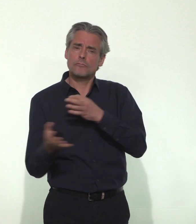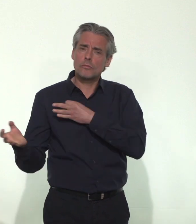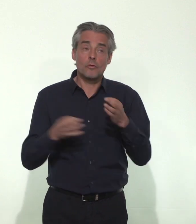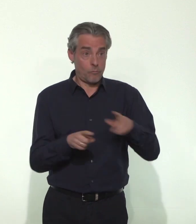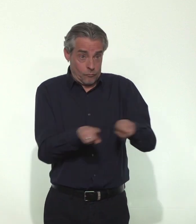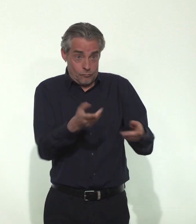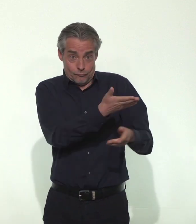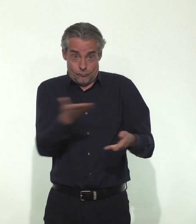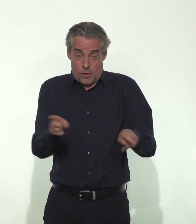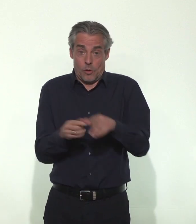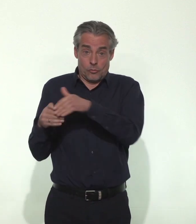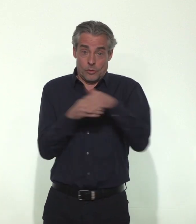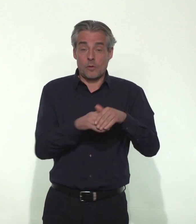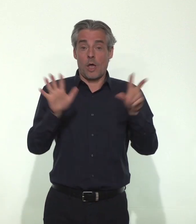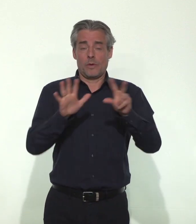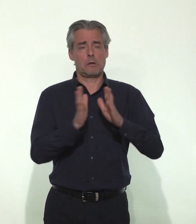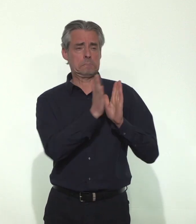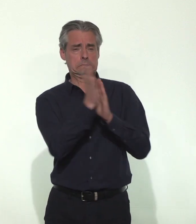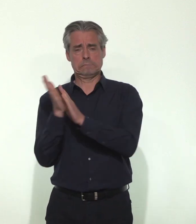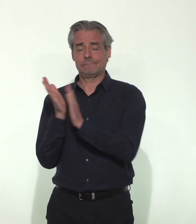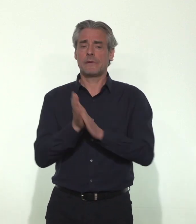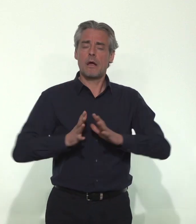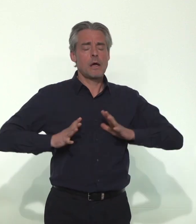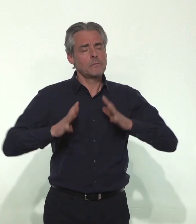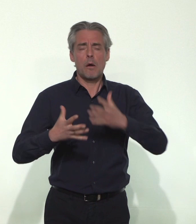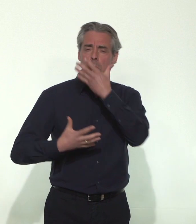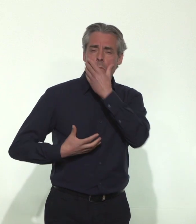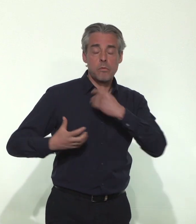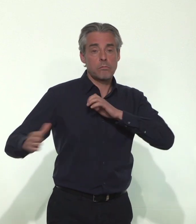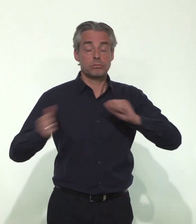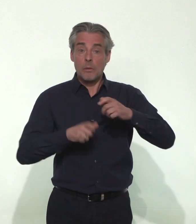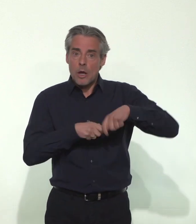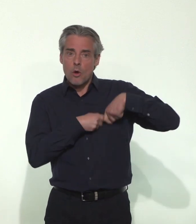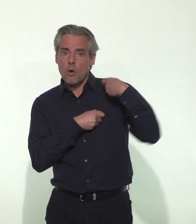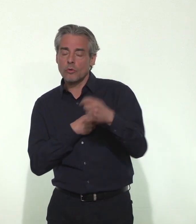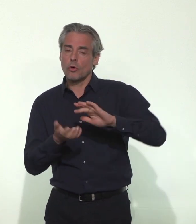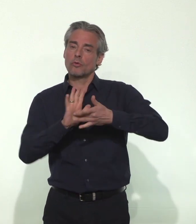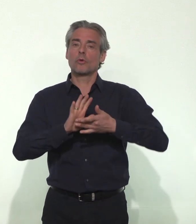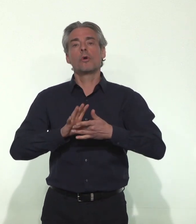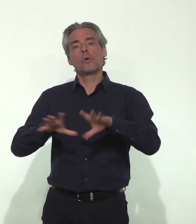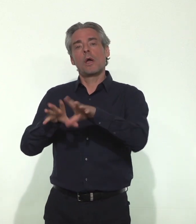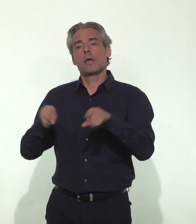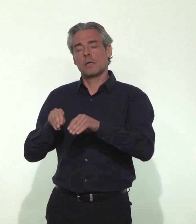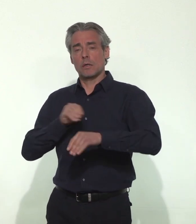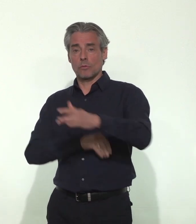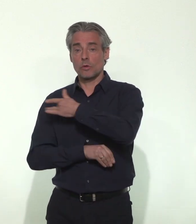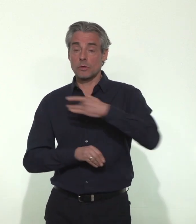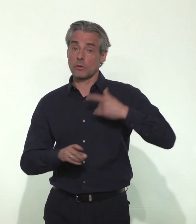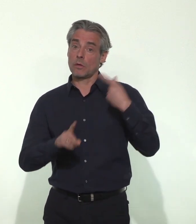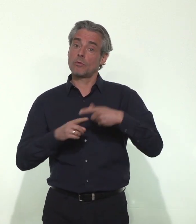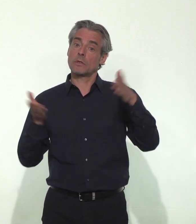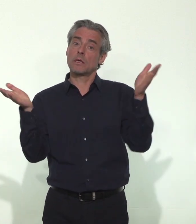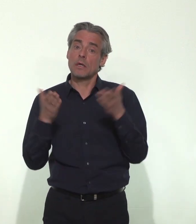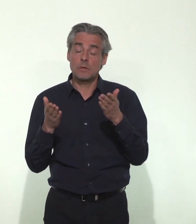tous les soirs, la mobilisation maximale, admirable et sur la durée de l'ensemble des professionnels de santé et des